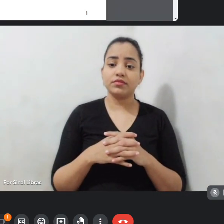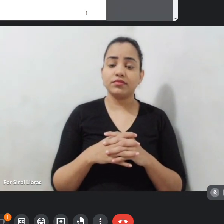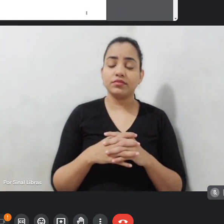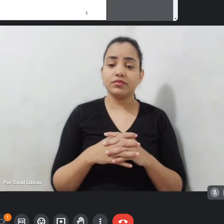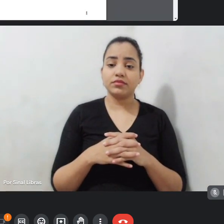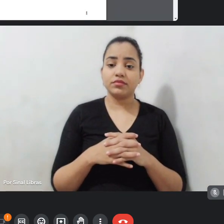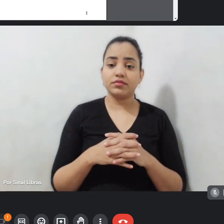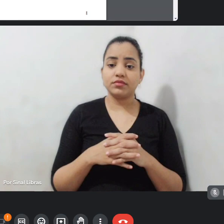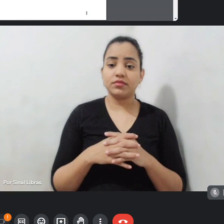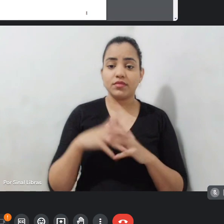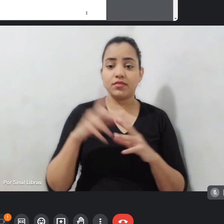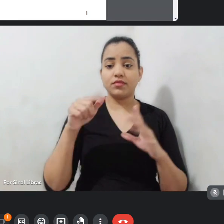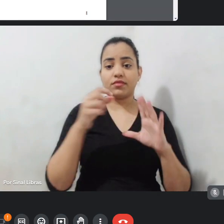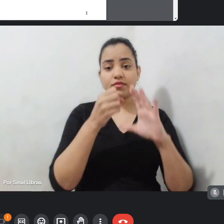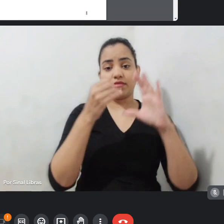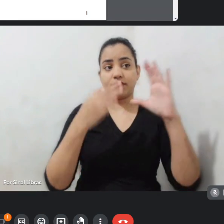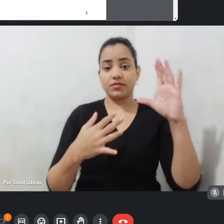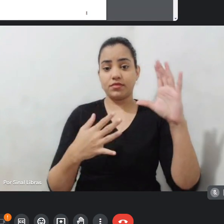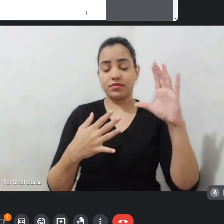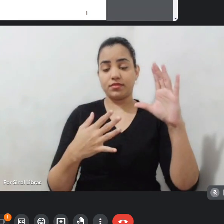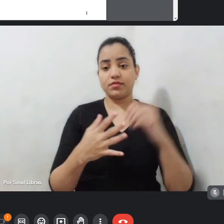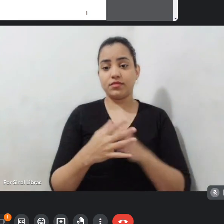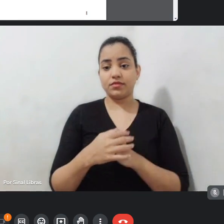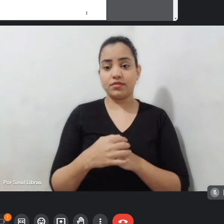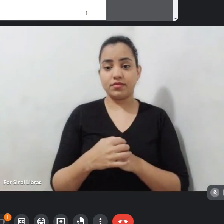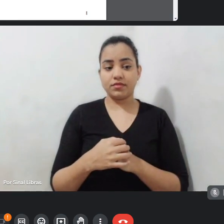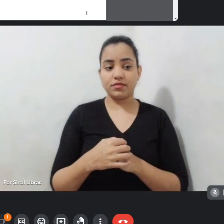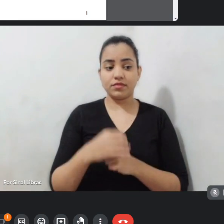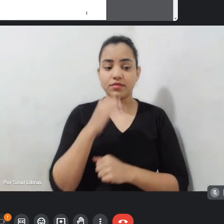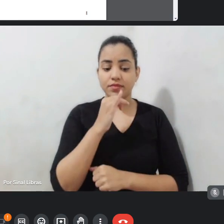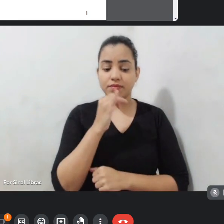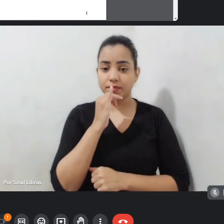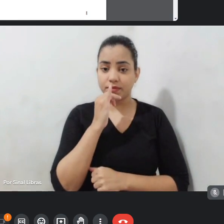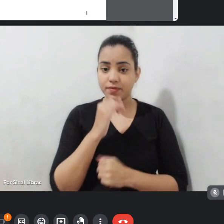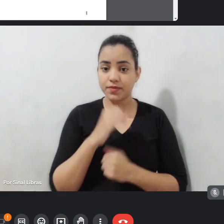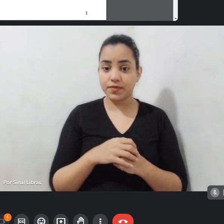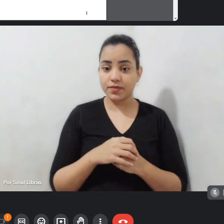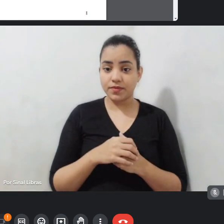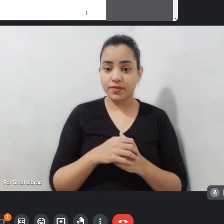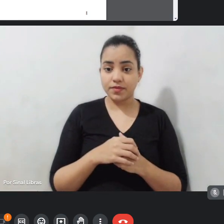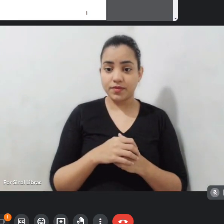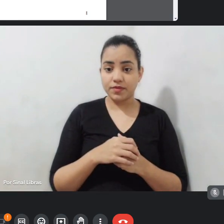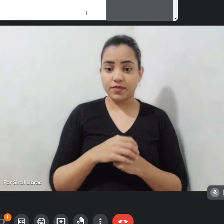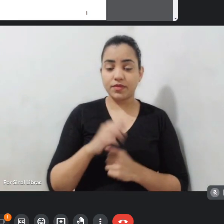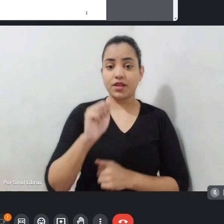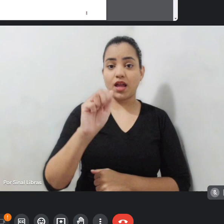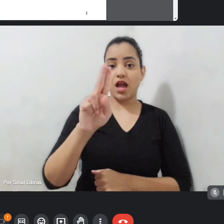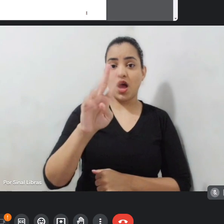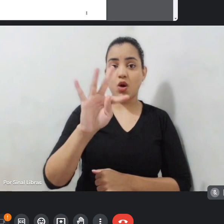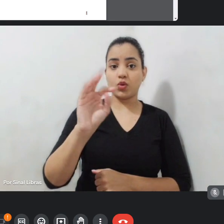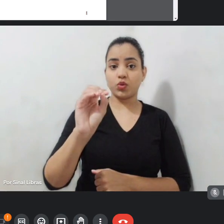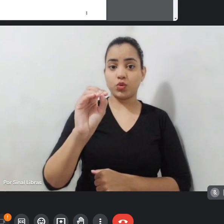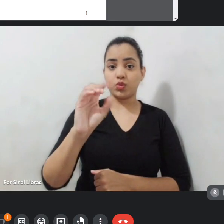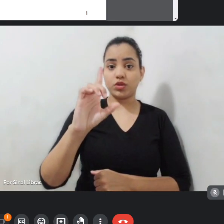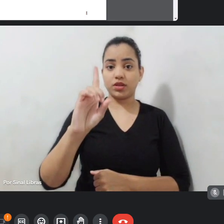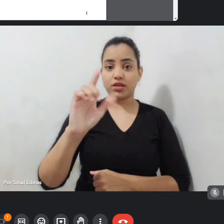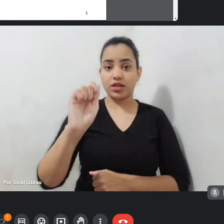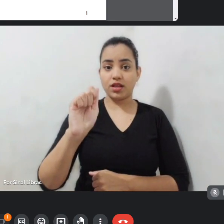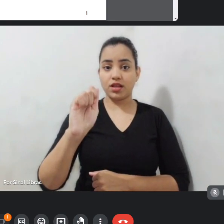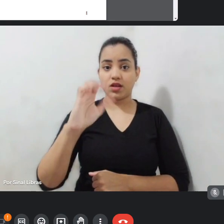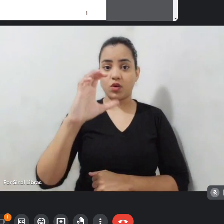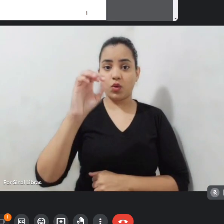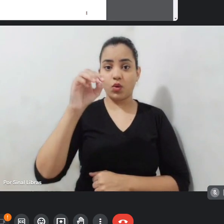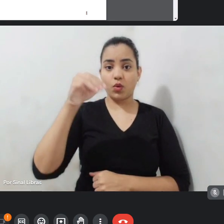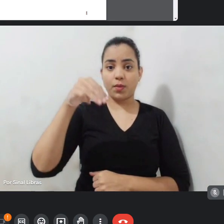Característico do Telefilme. Para dar um exemplo, o álbum da Campadecida, ele foi lançado inicialmente no